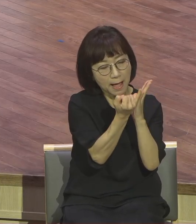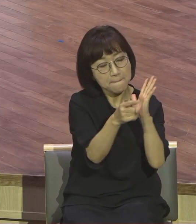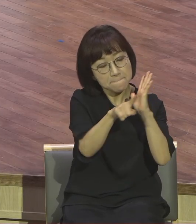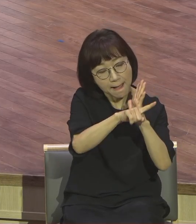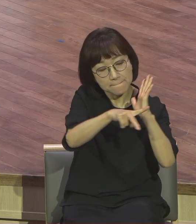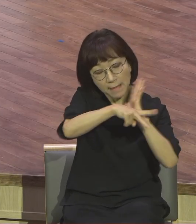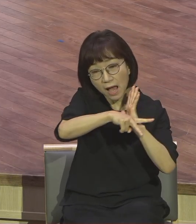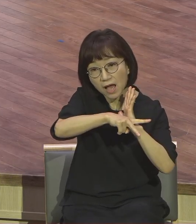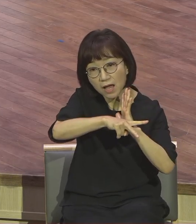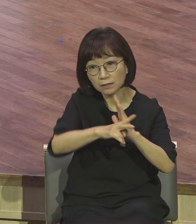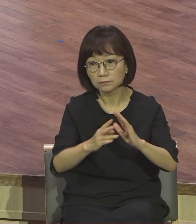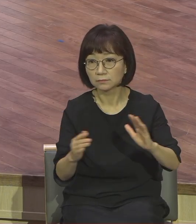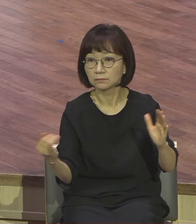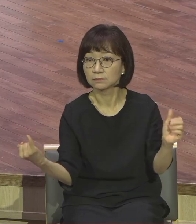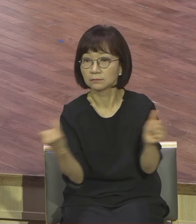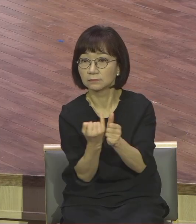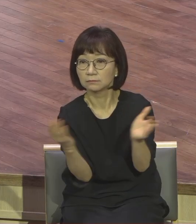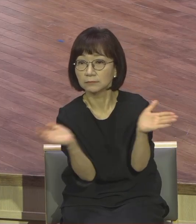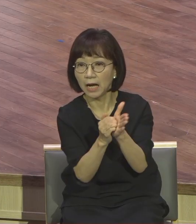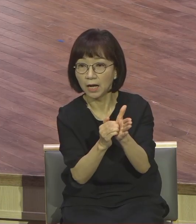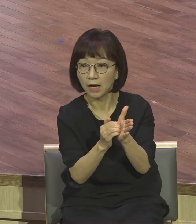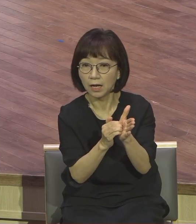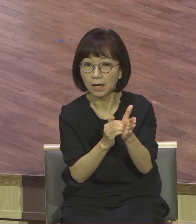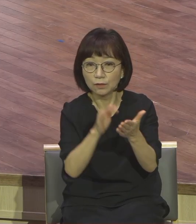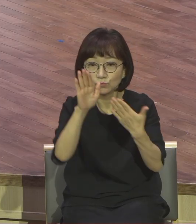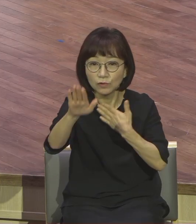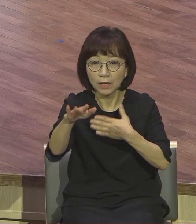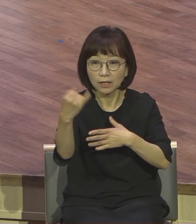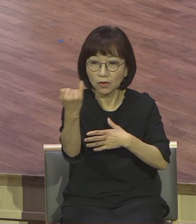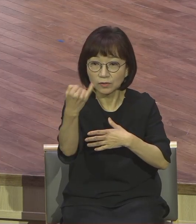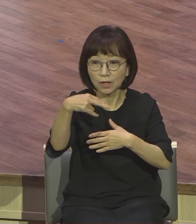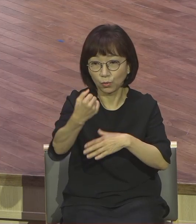그렇게 죽었다. 그리고 그 후에 그 여자도 죽었다.